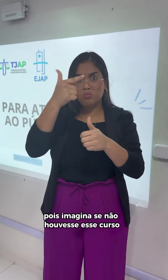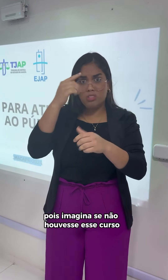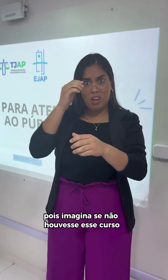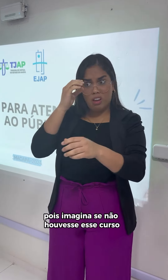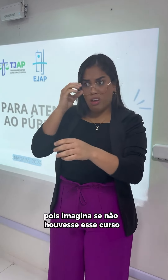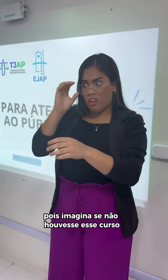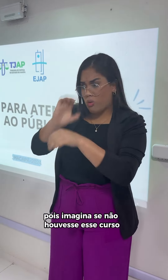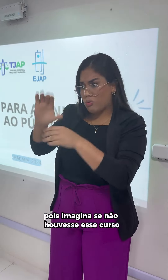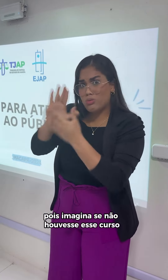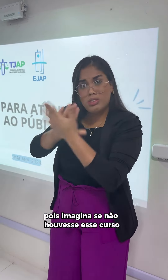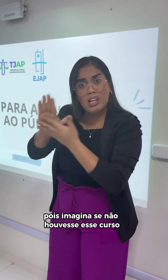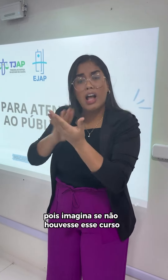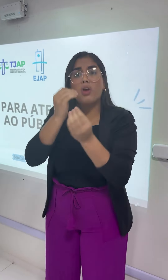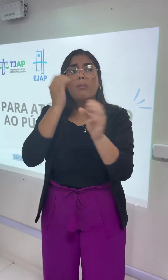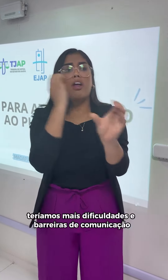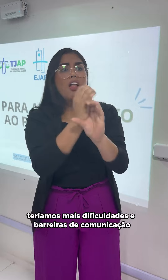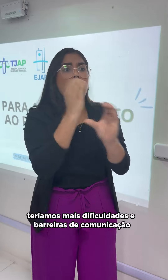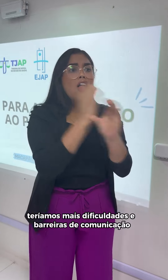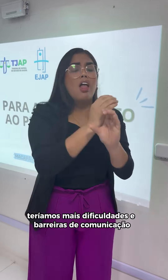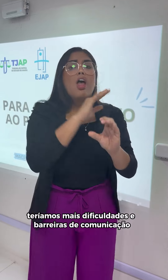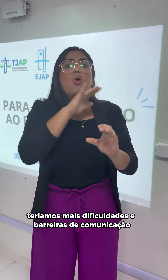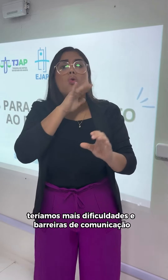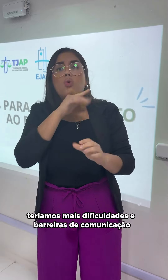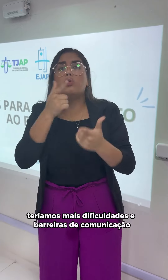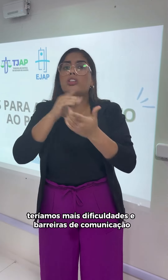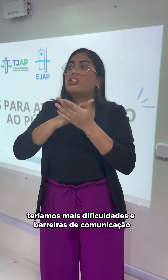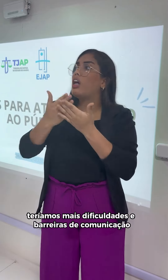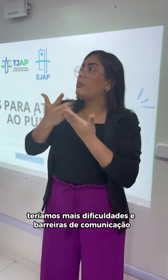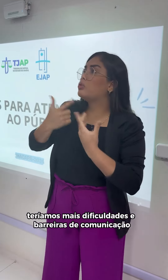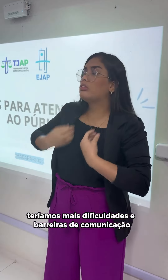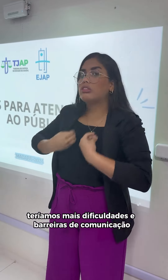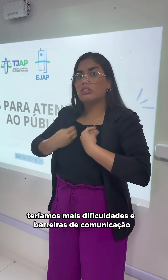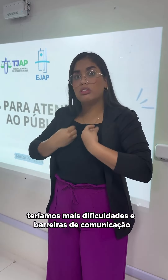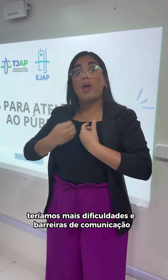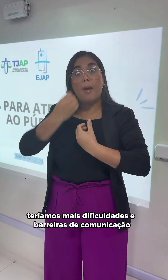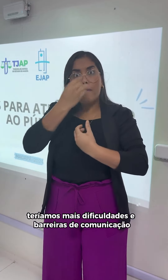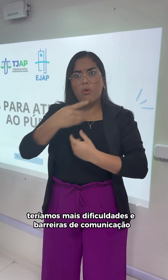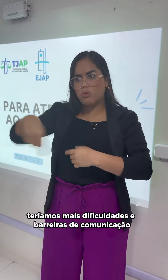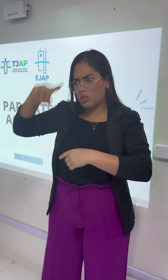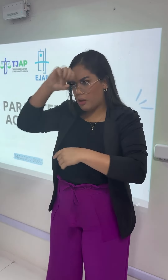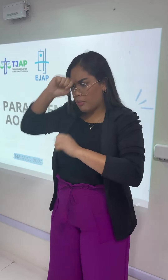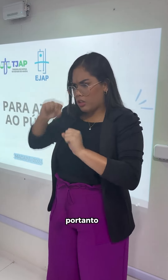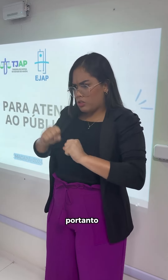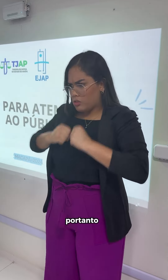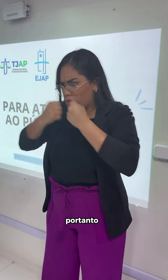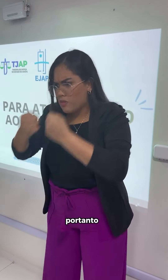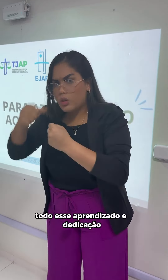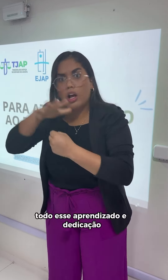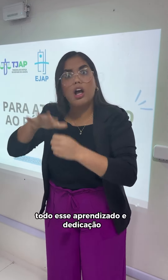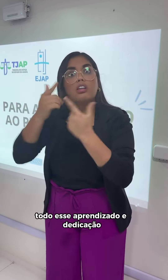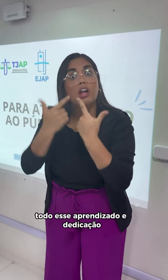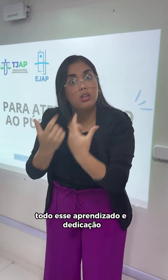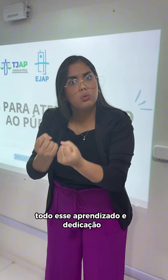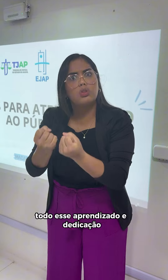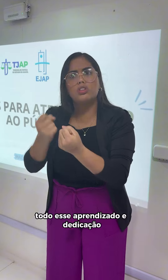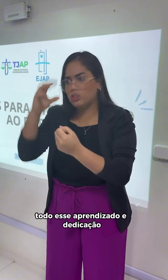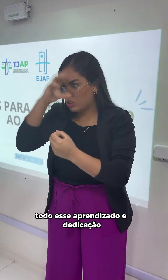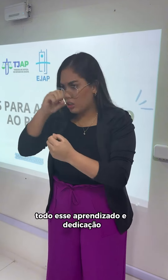se não houvesse esse curso. Teríamos mais dificuldades e barreiras de comunicação. Portanto, todo esse aprendizado e dedicação